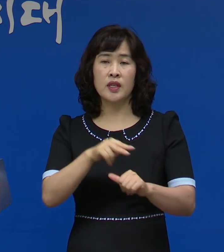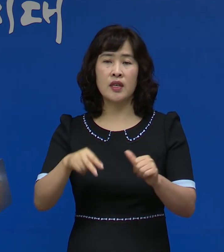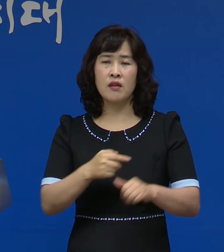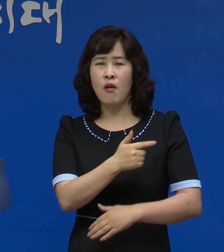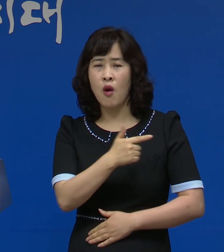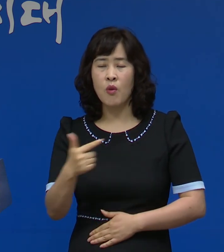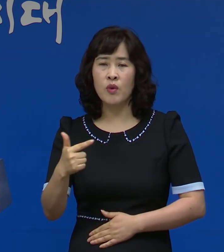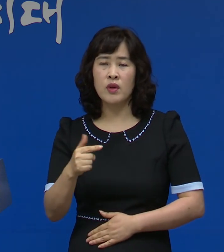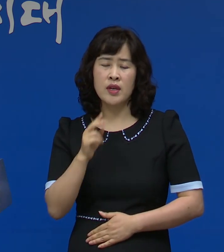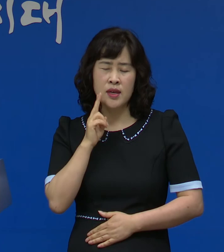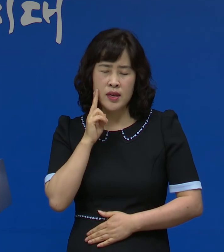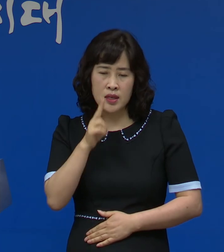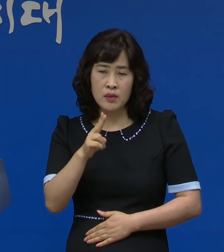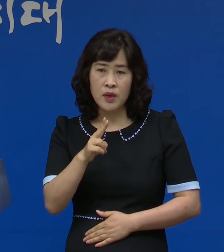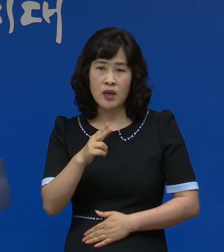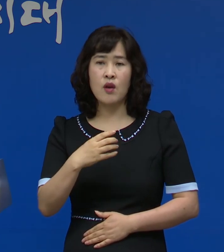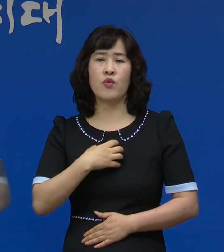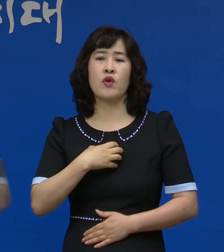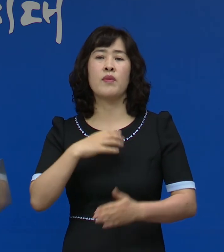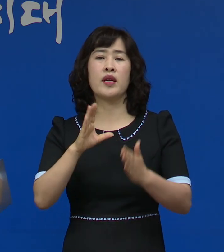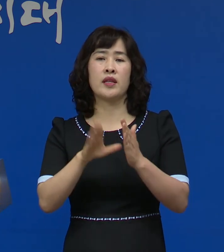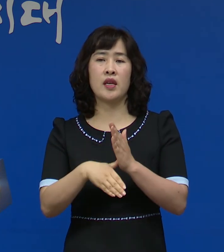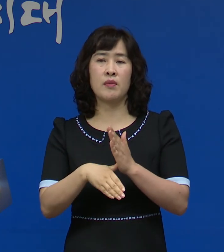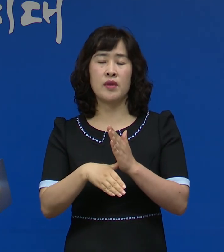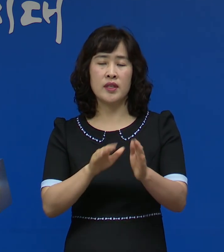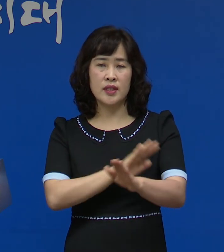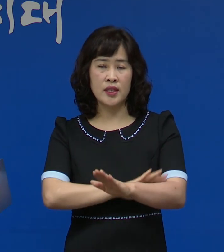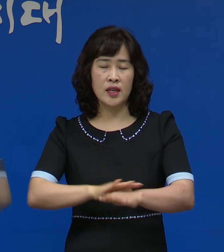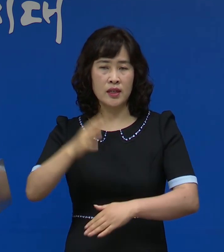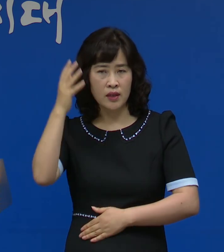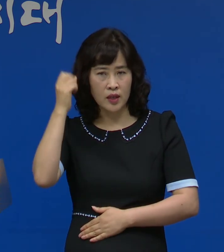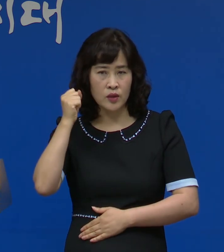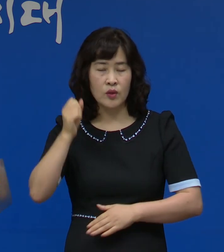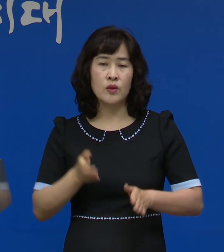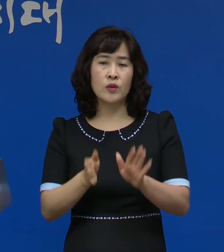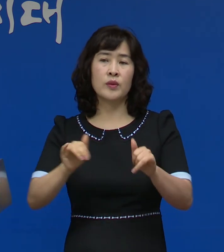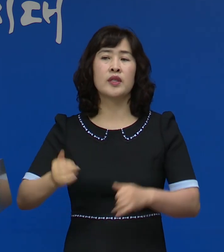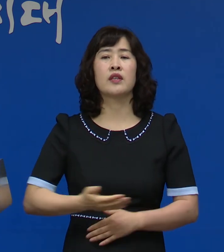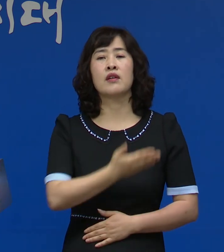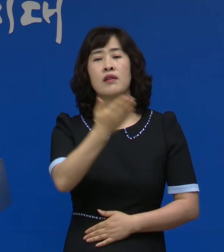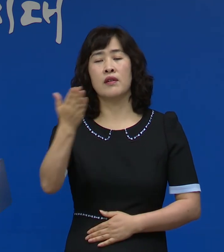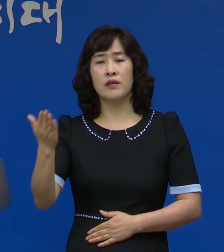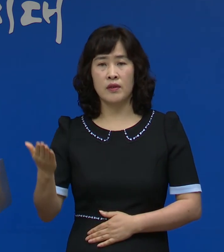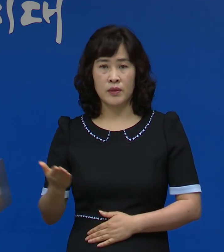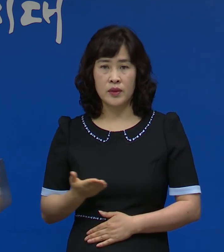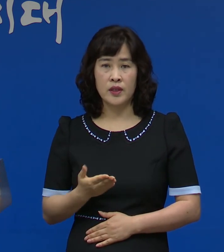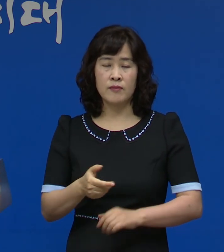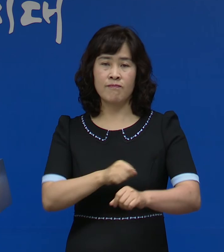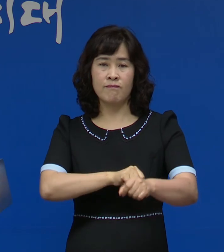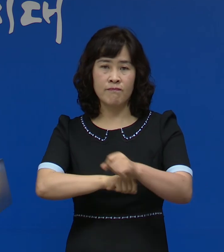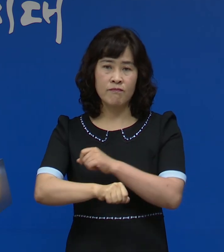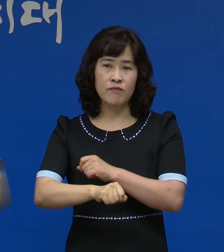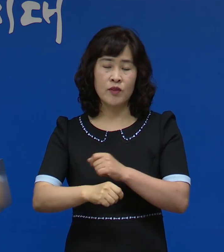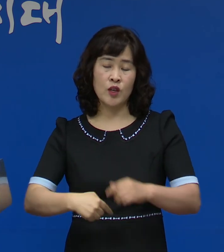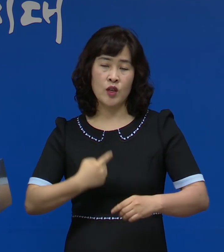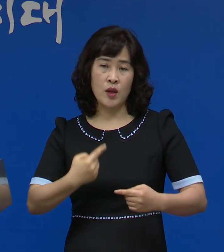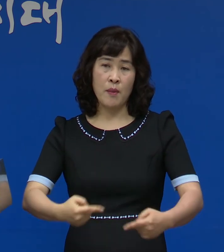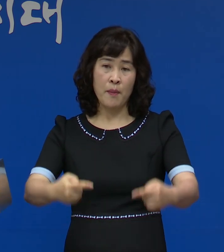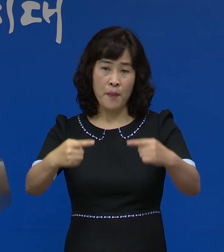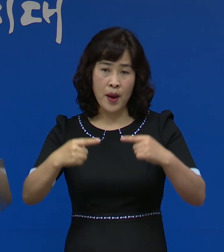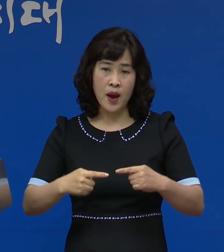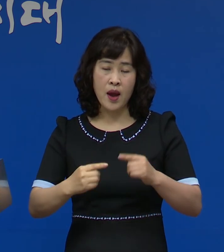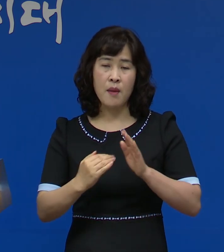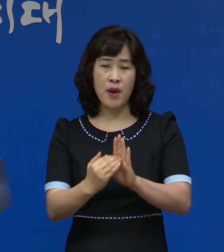대단히 심각한 2기 상황임을 인식하시고 도민 여러분들의 적극적이고 자발적인